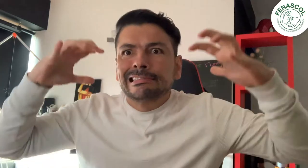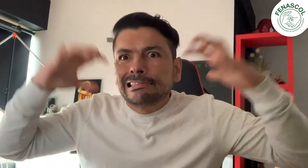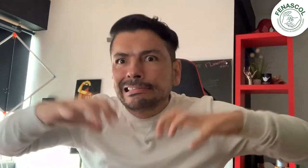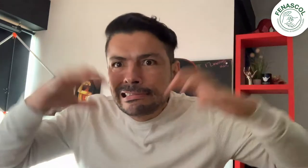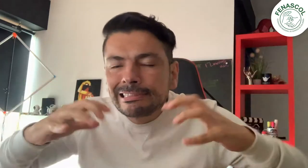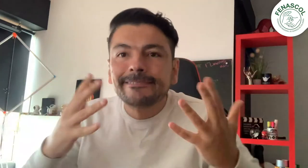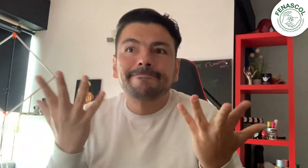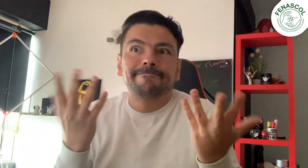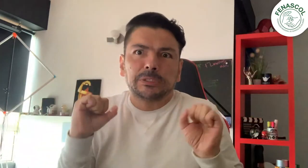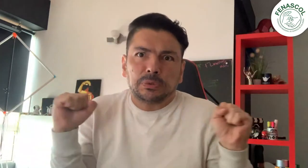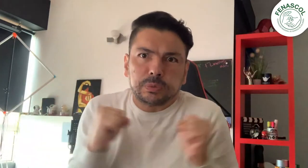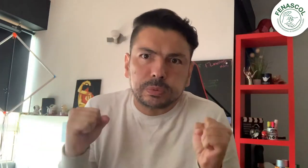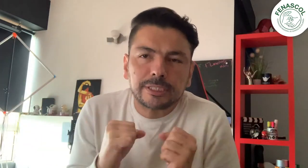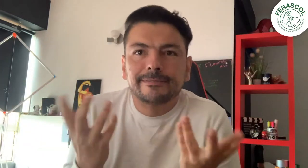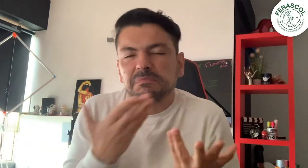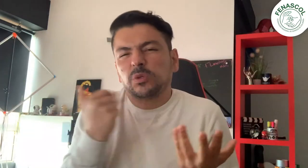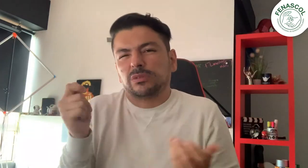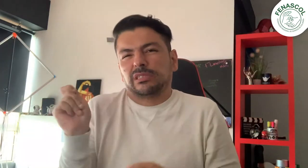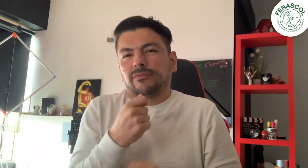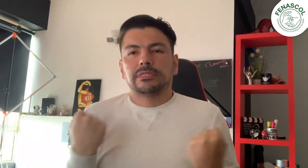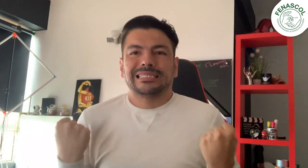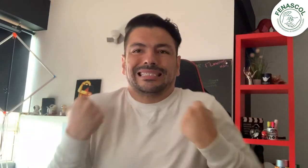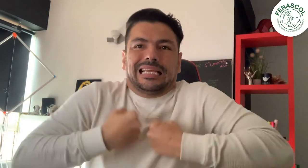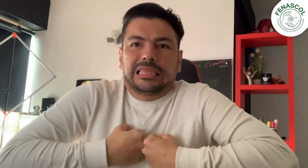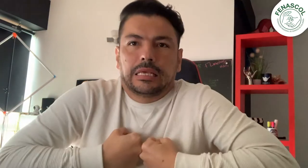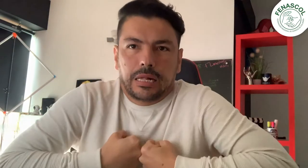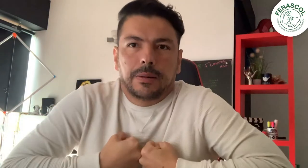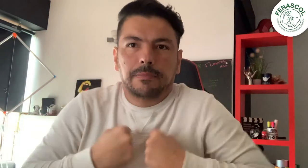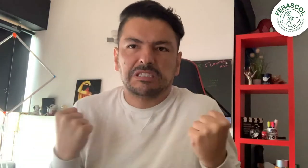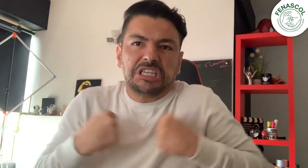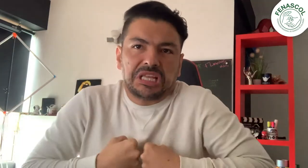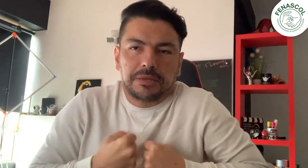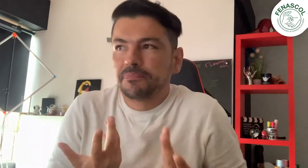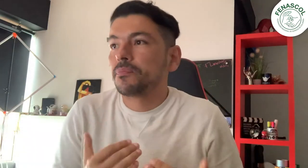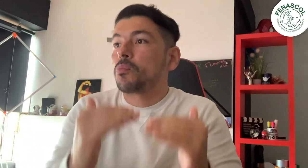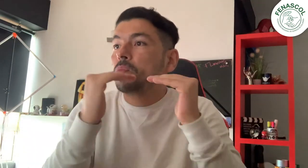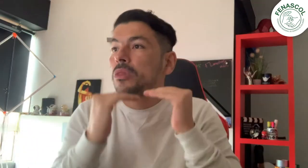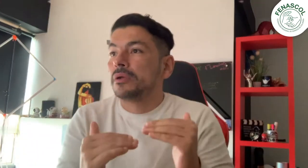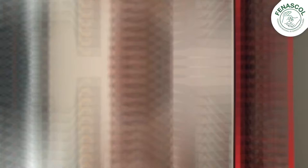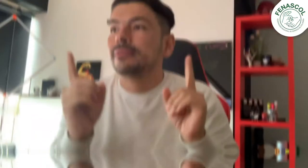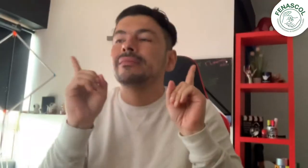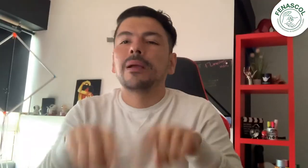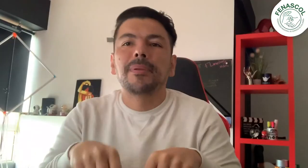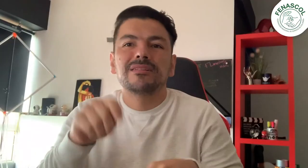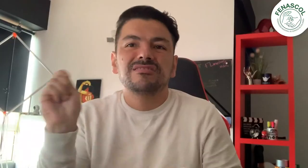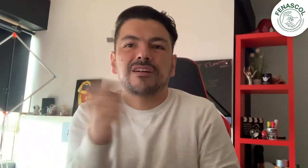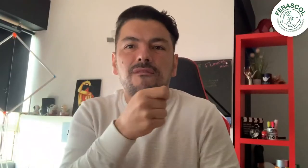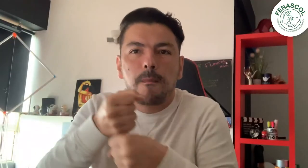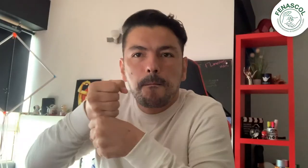el viernes 26. Recuerden tomar las precauciones y llevar chaquetas. Por la misma razón anterior, llevar paraguas. No sabemos